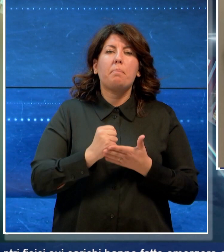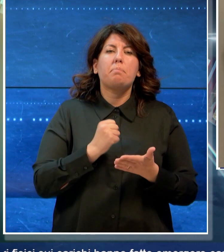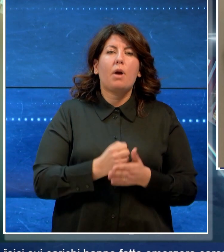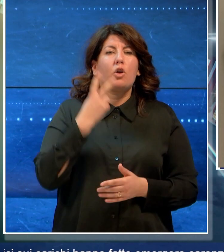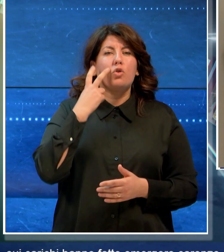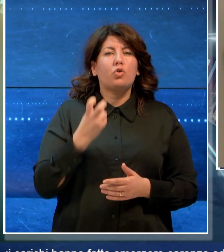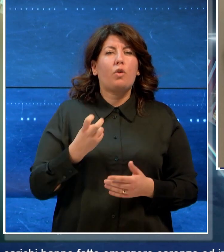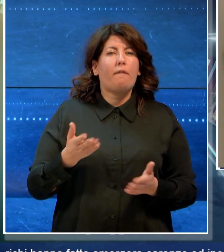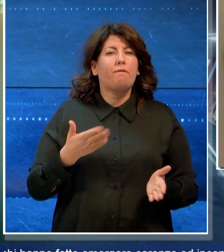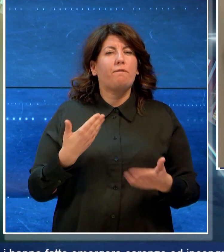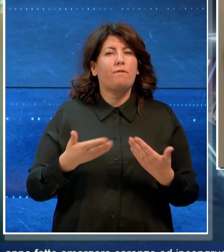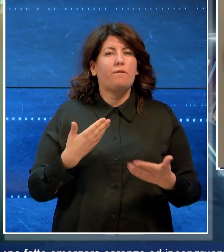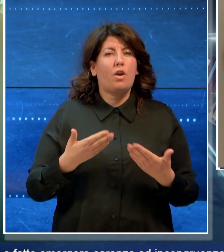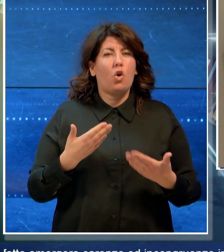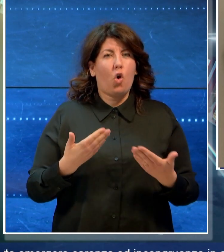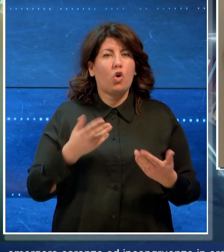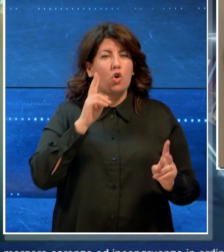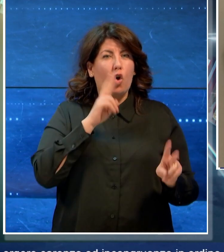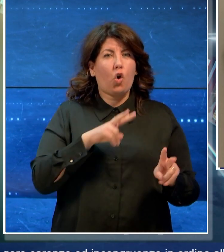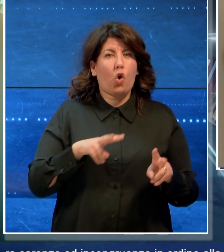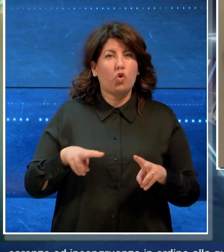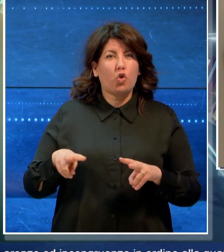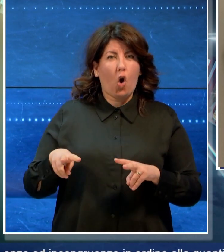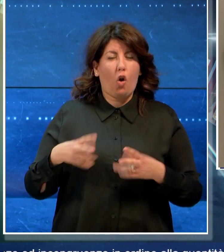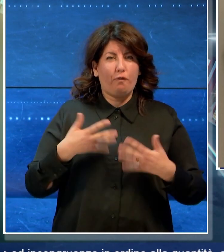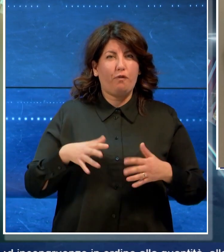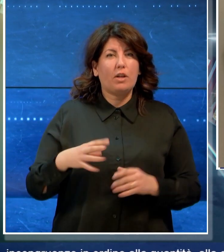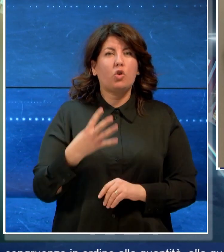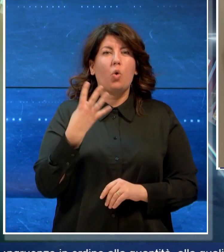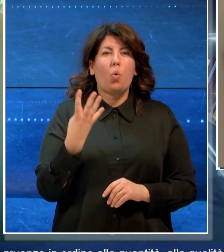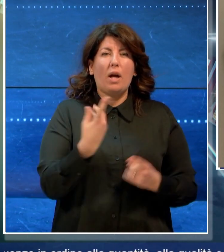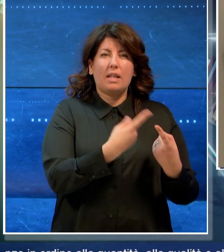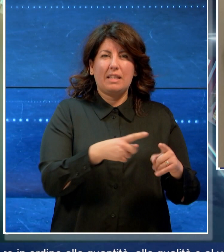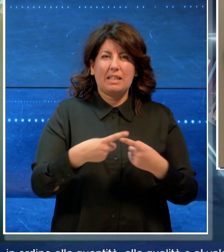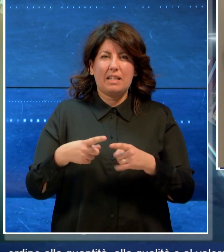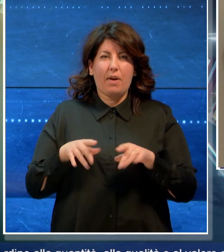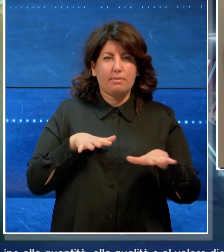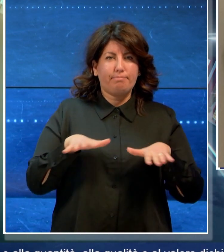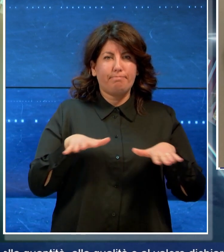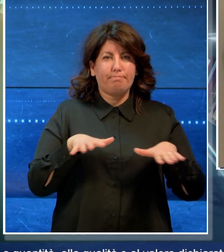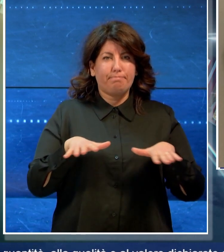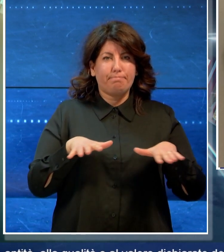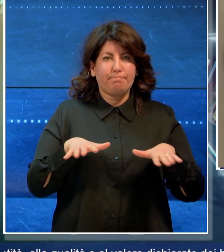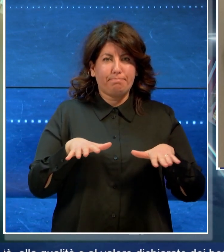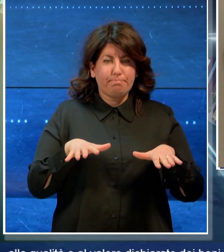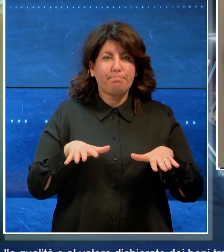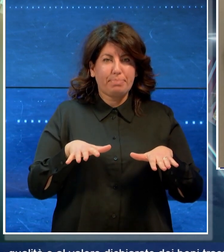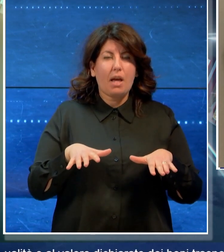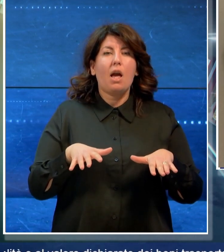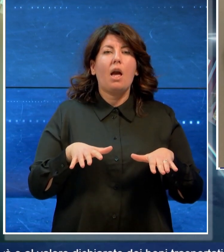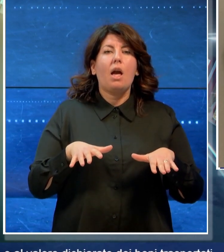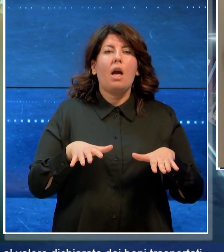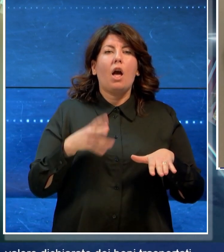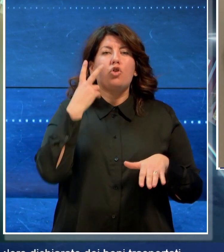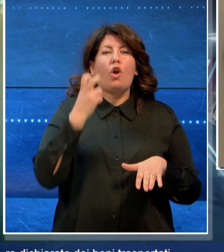sottoporre a controllo, in quattro distinte operazioni, altrettanti mezzi